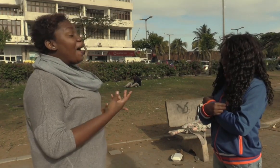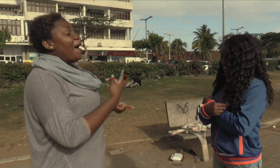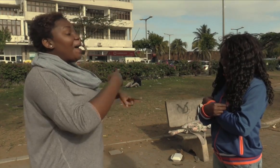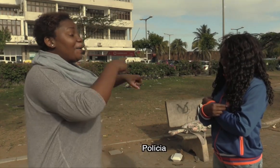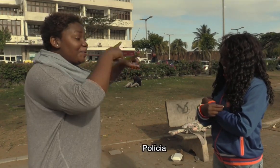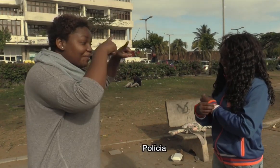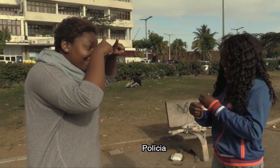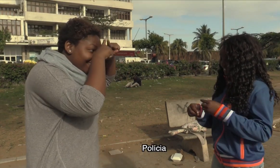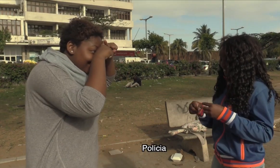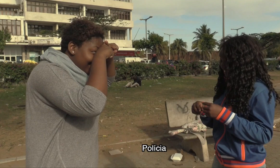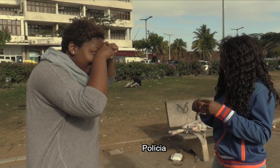Polícia